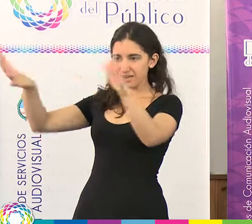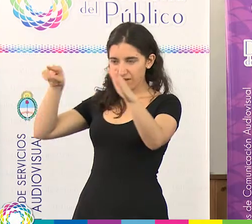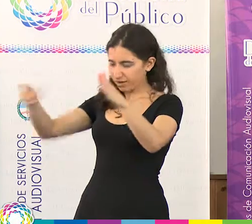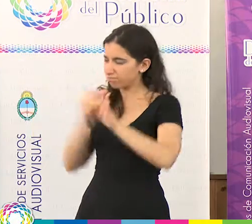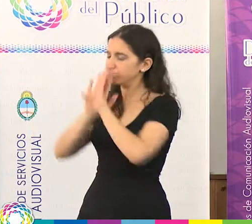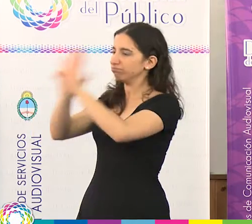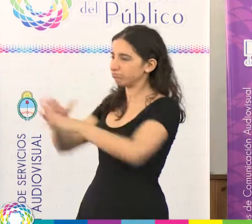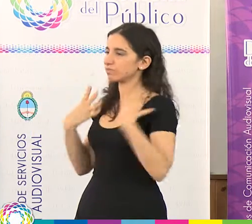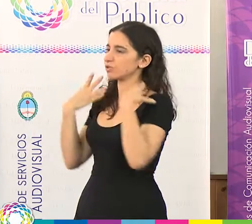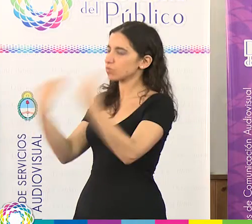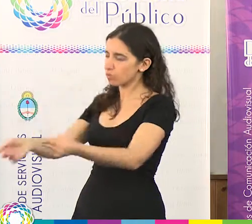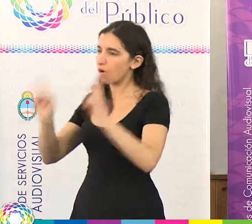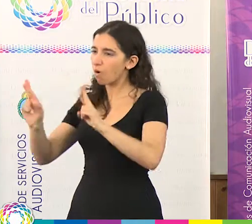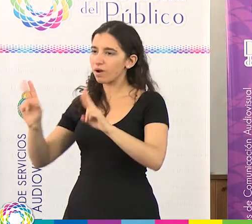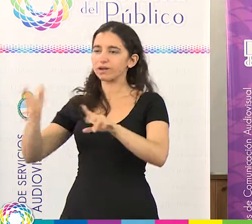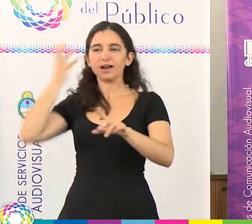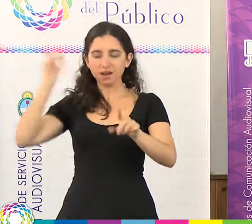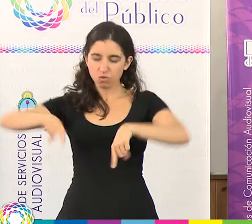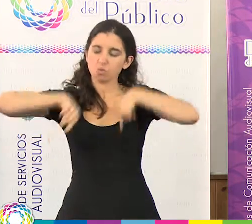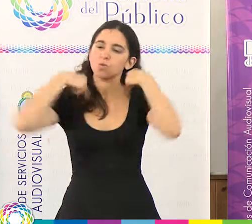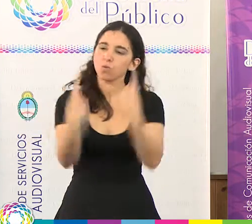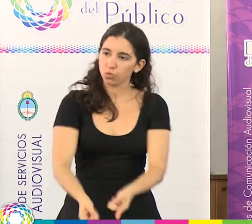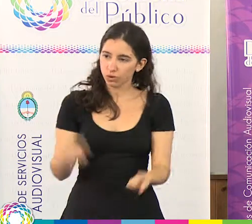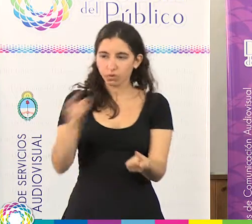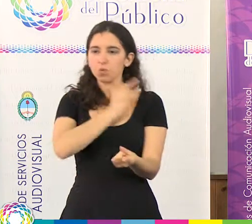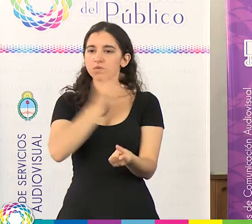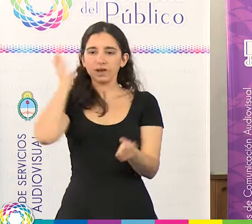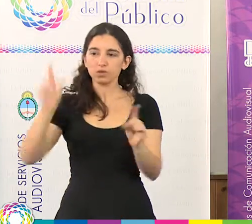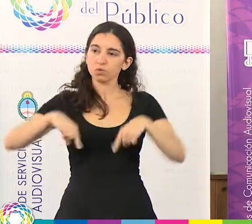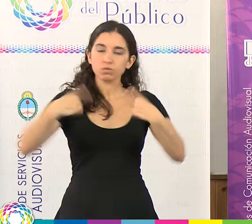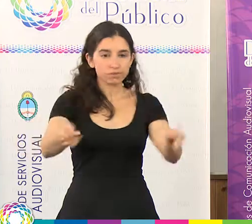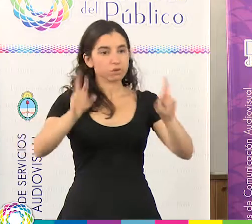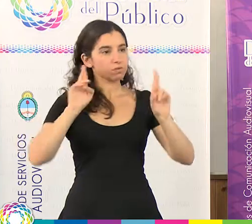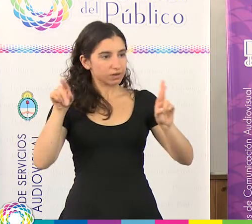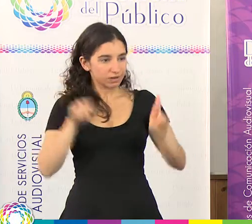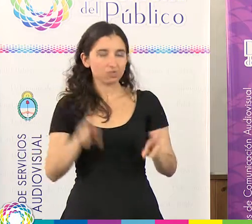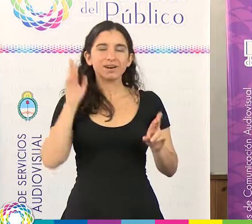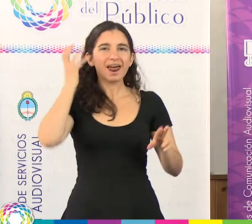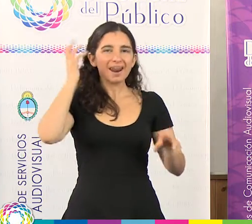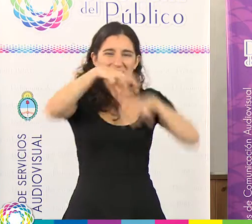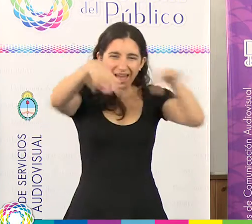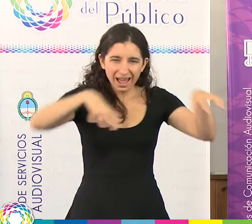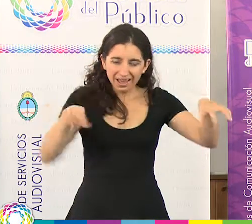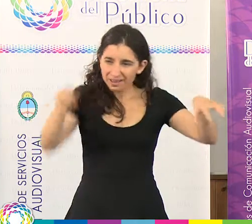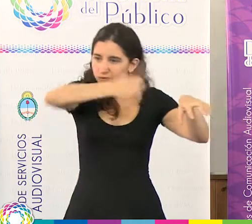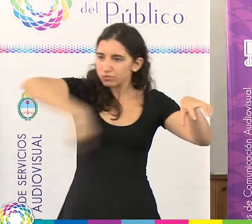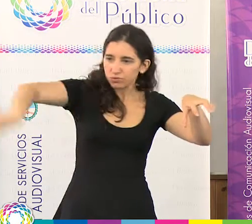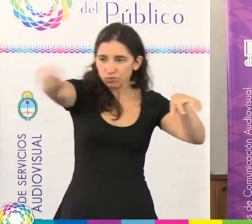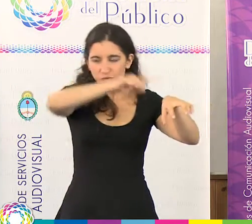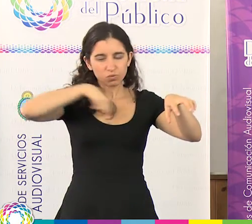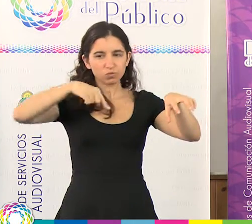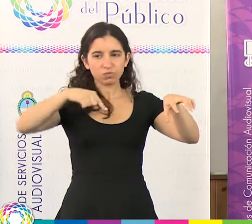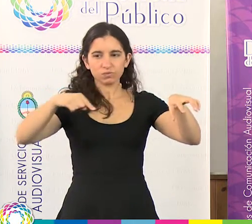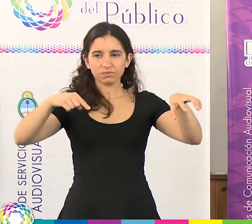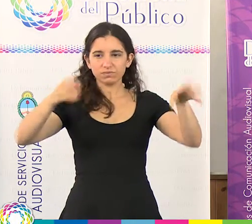pronto se ponga al aire nuevamente la radio universitaria, y que no haya ninguna radio y ningún medio que por ningún tipo de